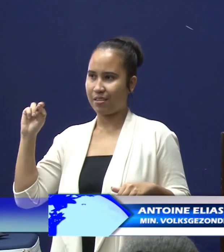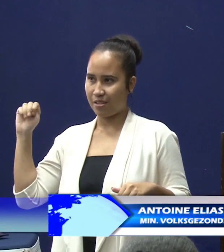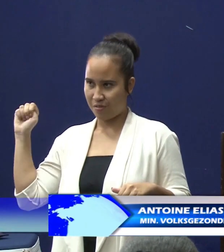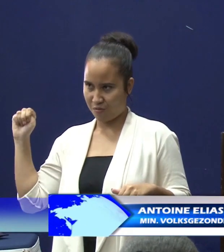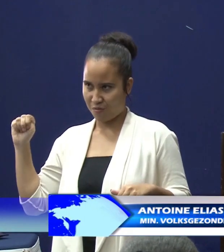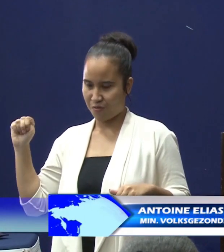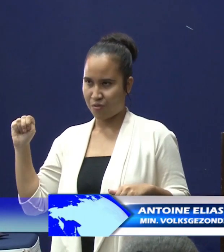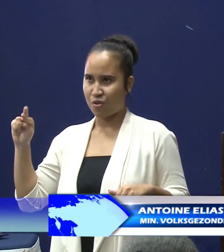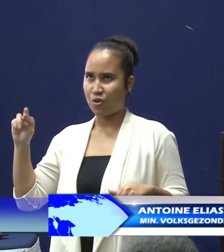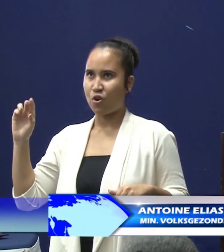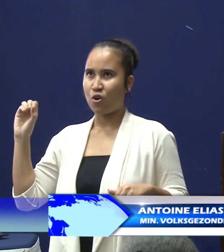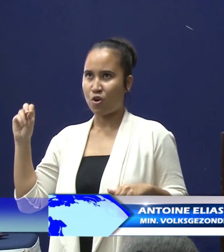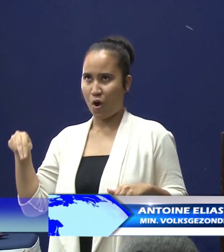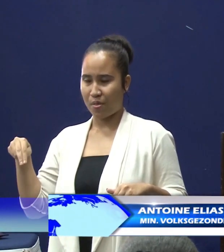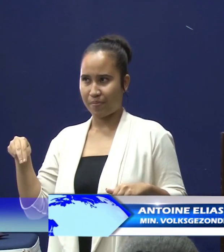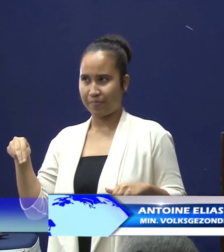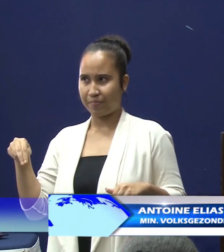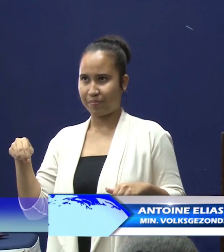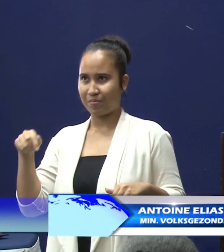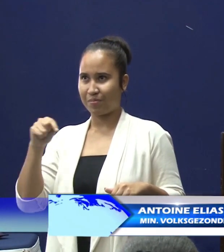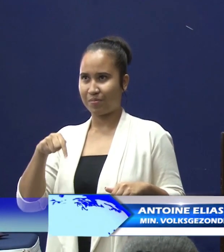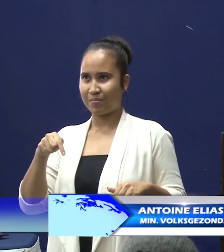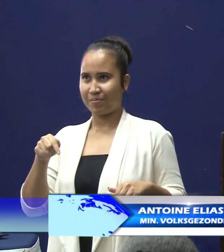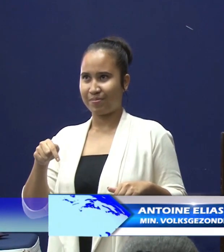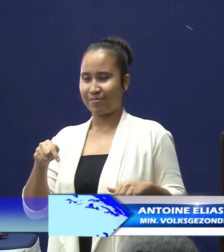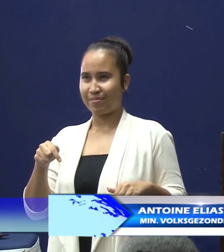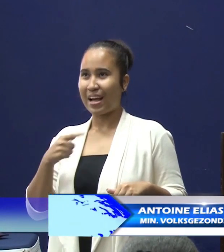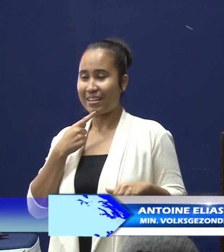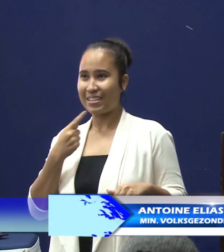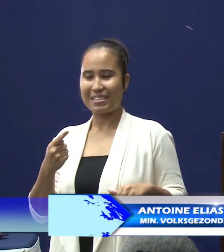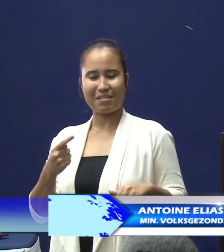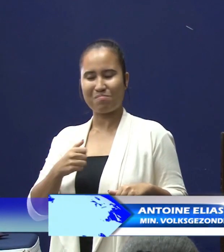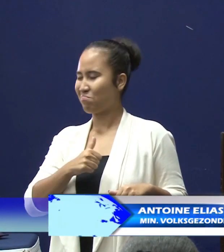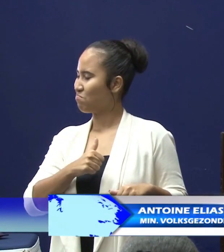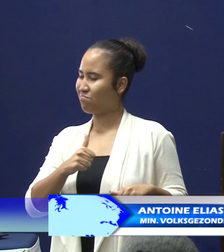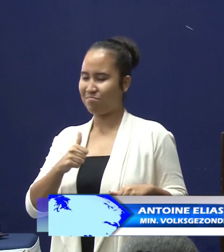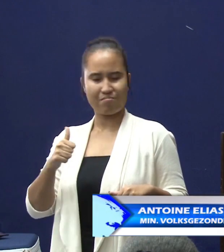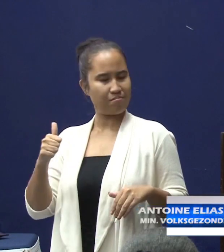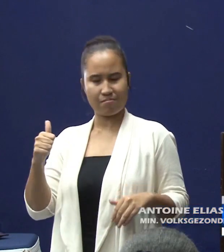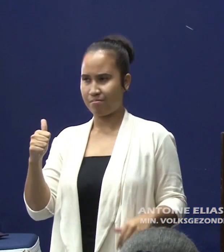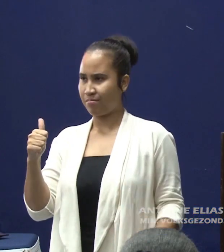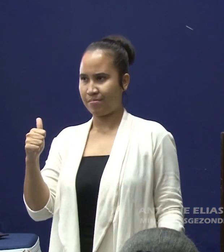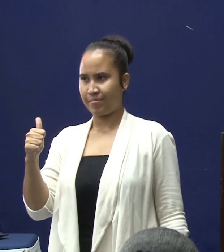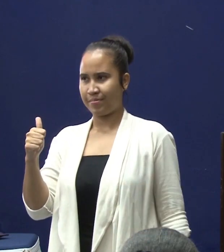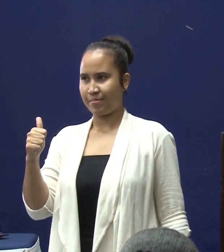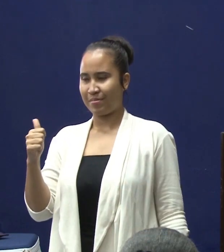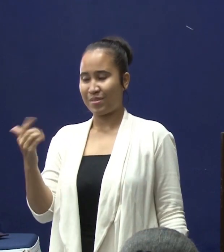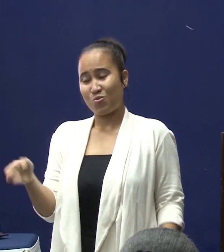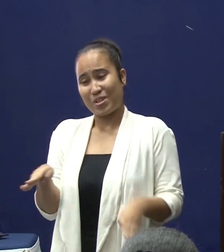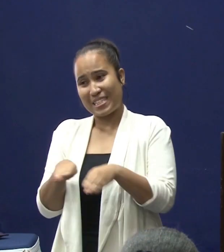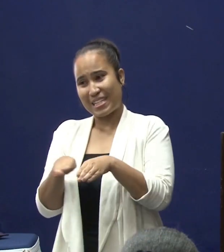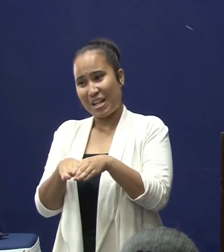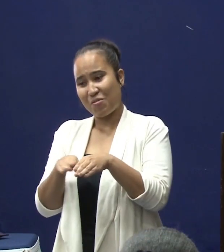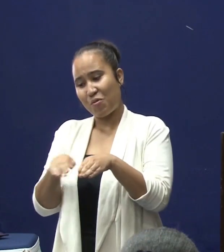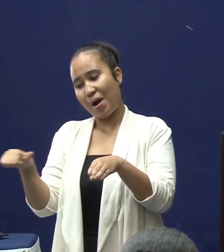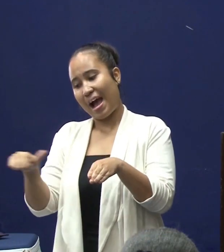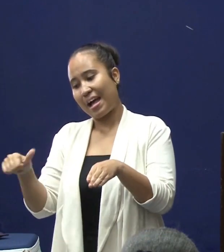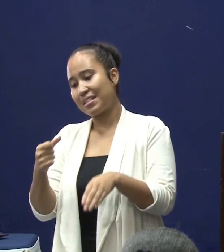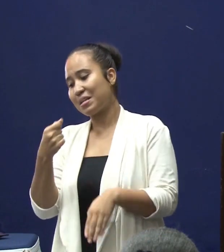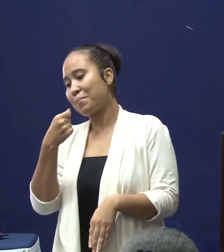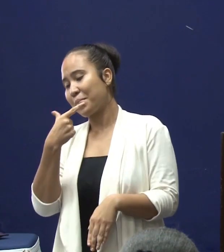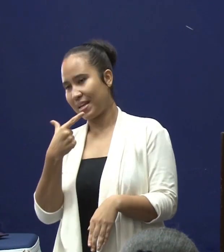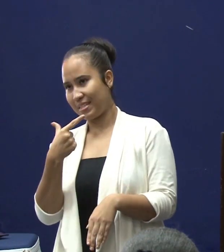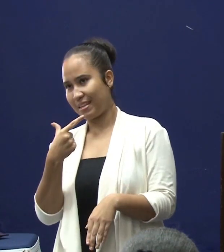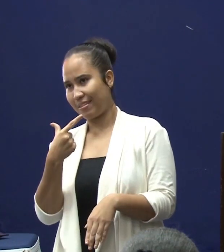nu eigenlijk de verdict is out. It's not good. En dat geldt voor nog een aantal andere middelen. Dus